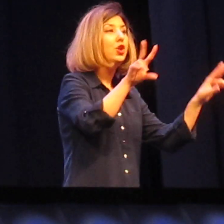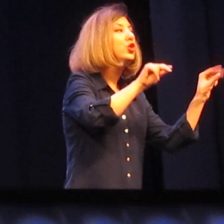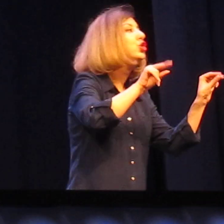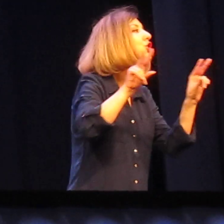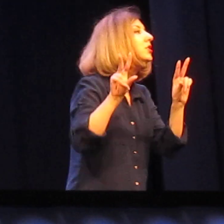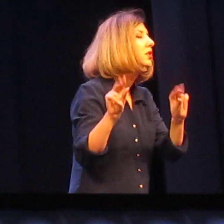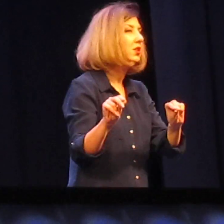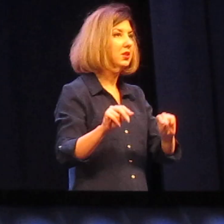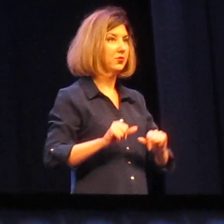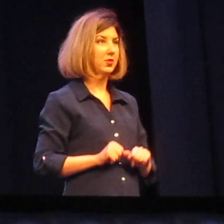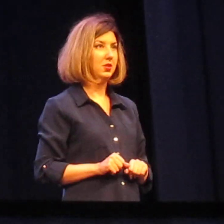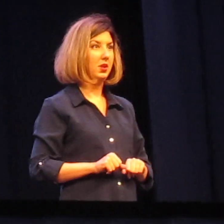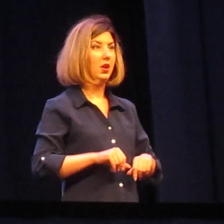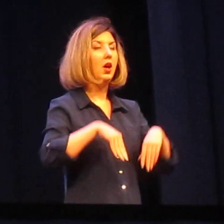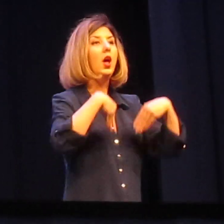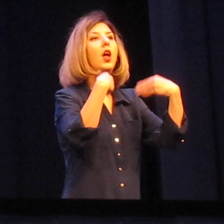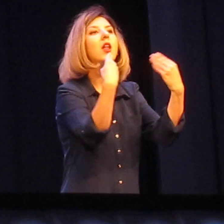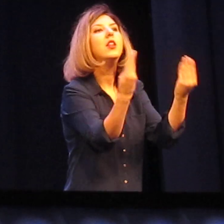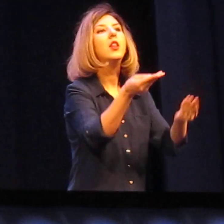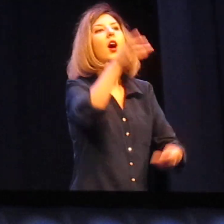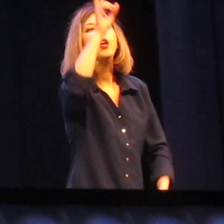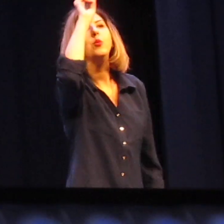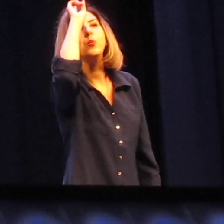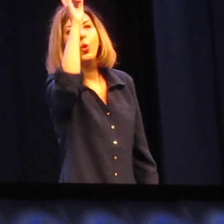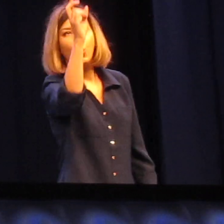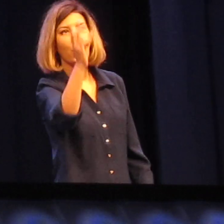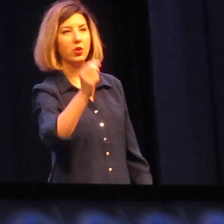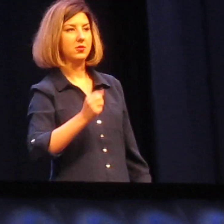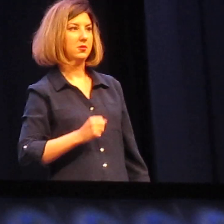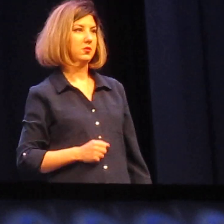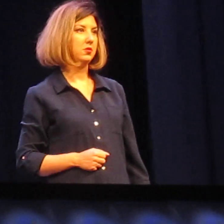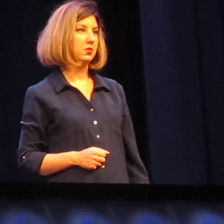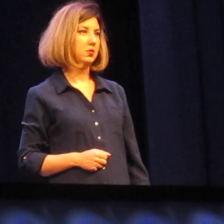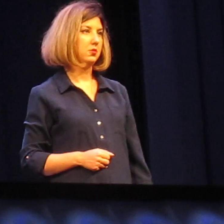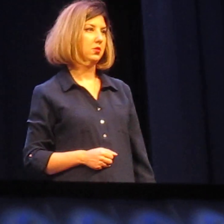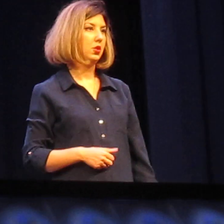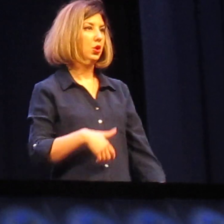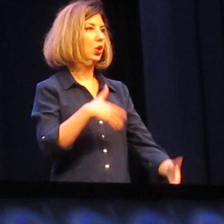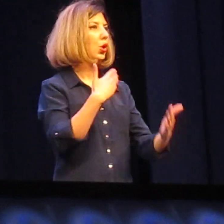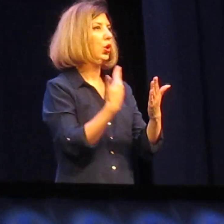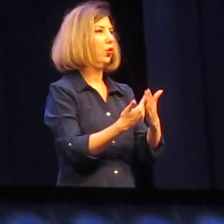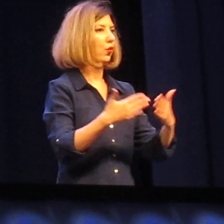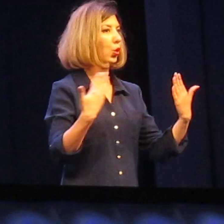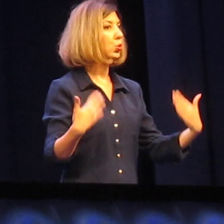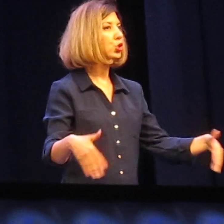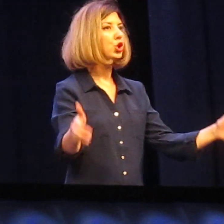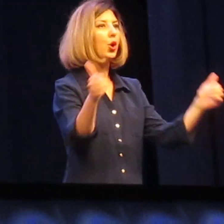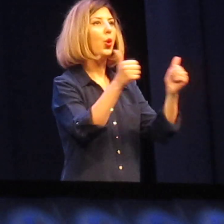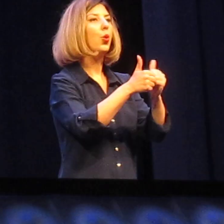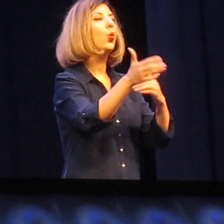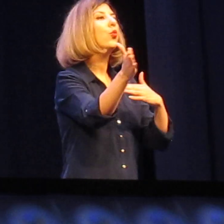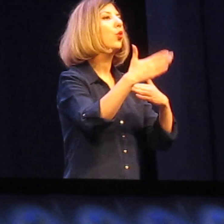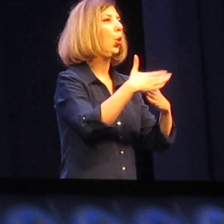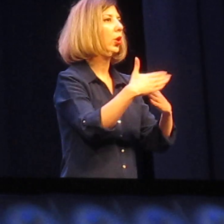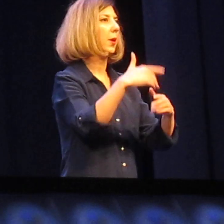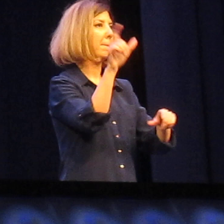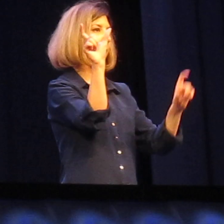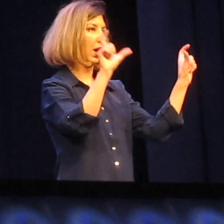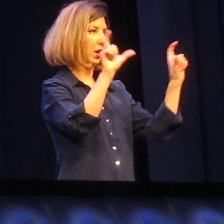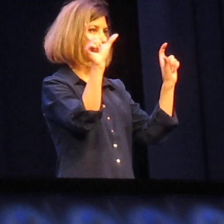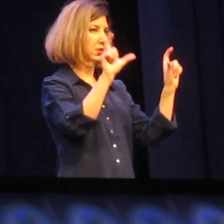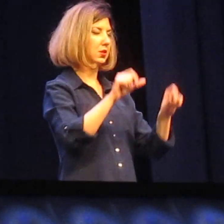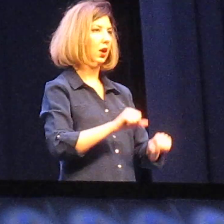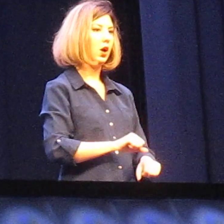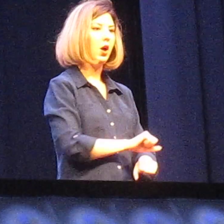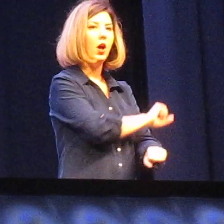счастливый. Дай Бог. И вот уже у входа